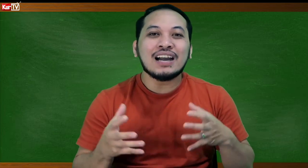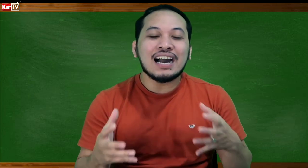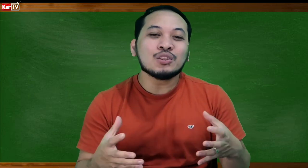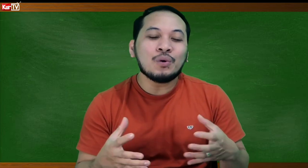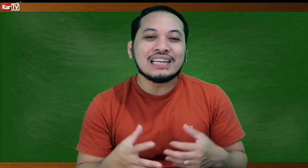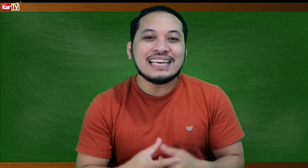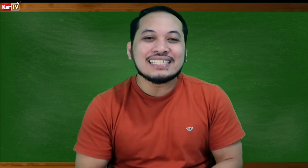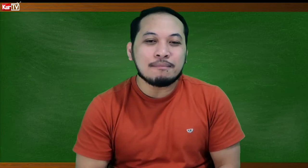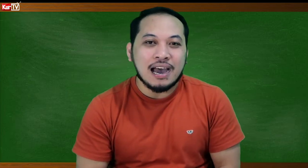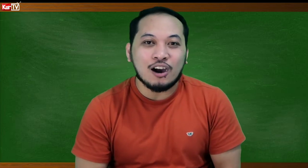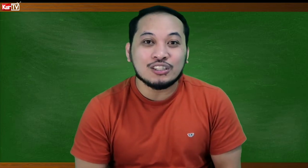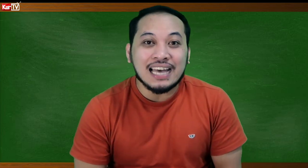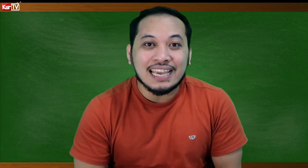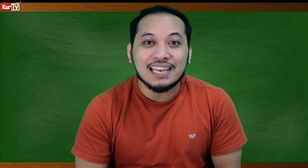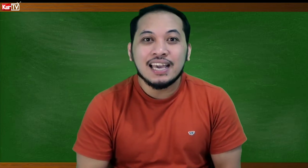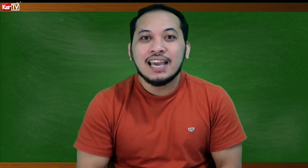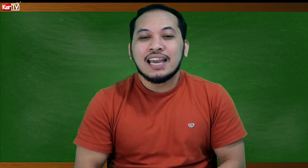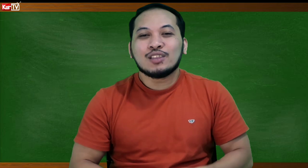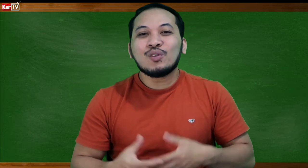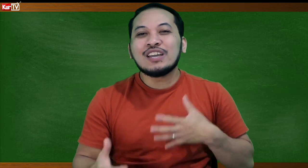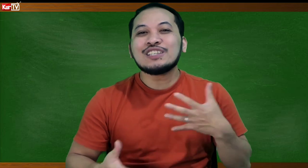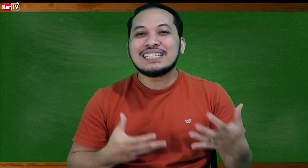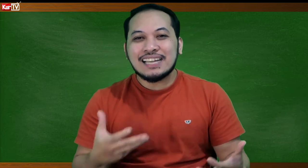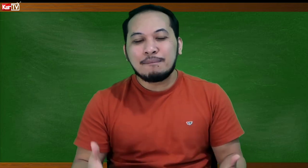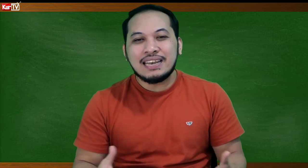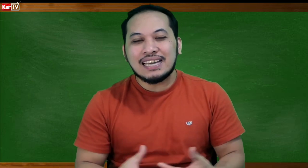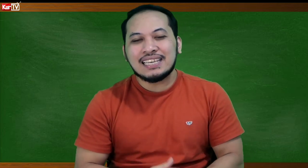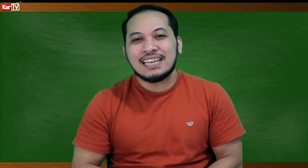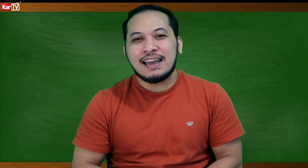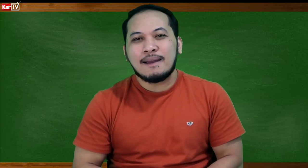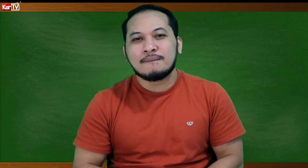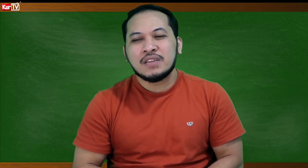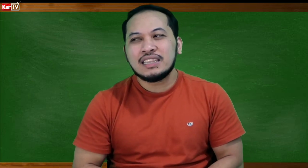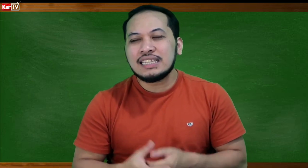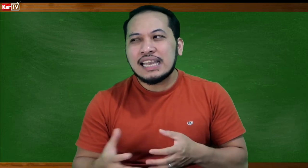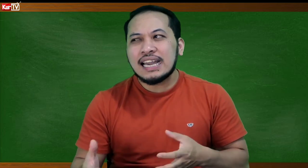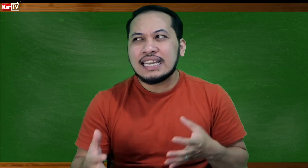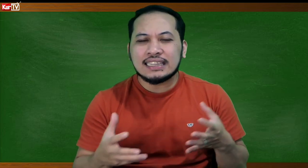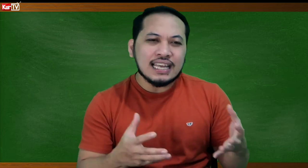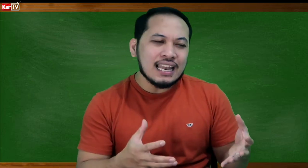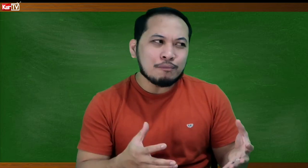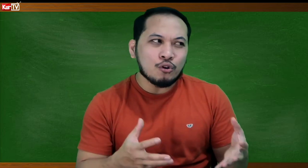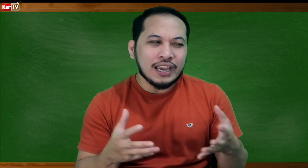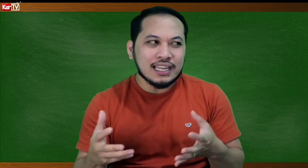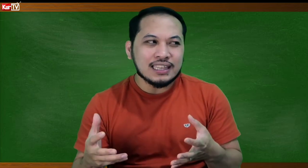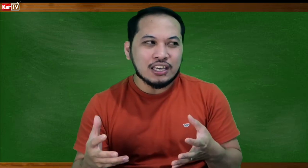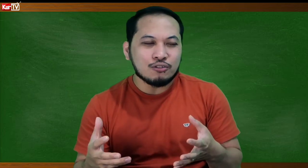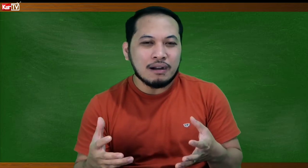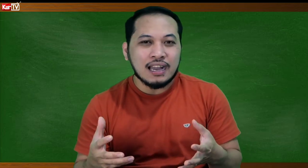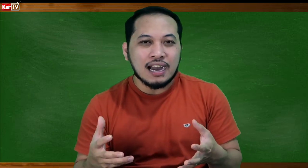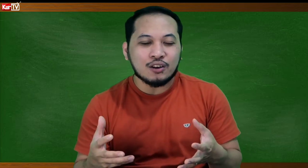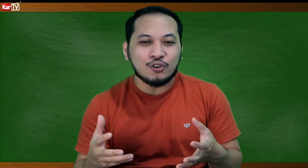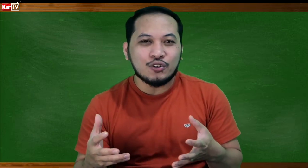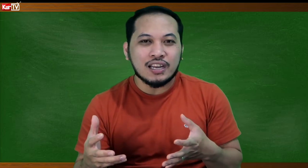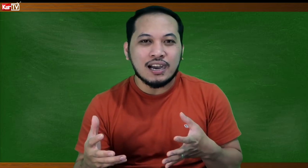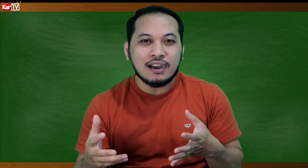nakakatuwa din somehow dahil ito ba yung sinasabi natin na hindi talaga natin alam kung kailan tayo magkakaroon ng